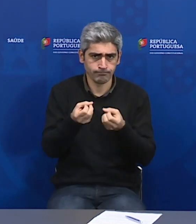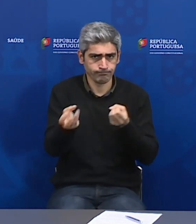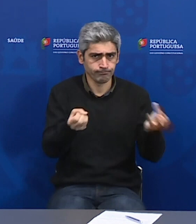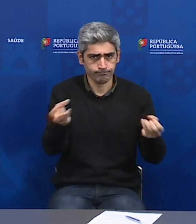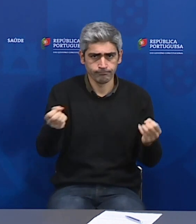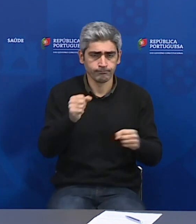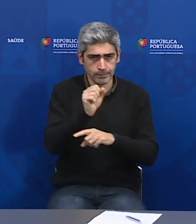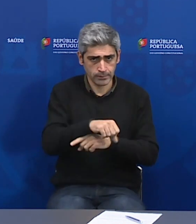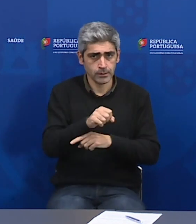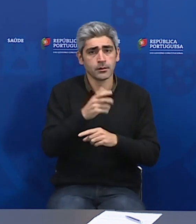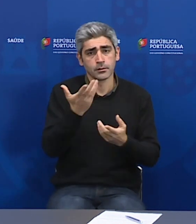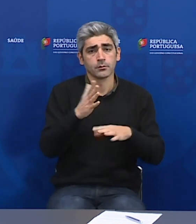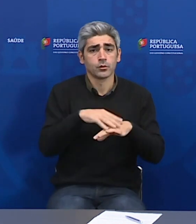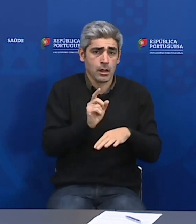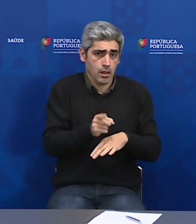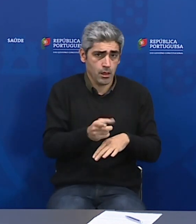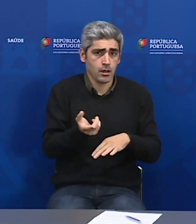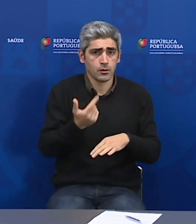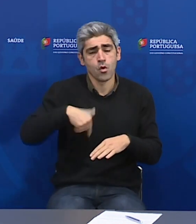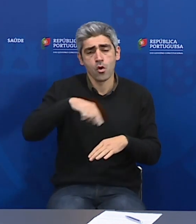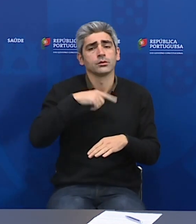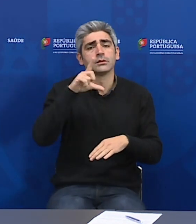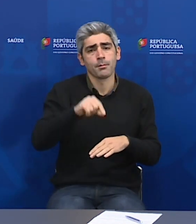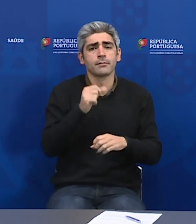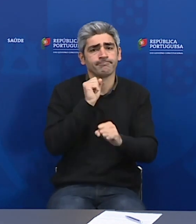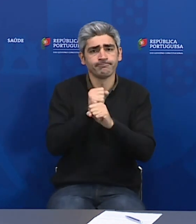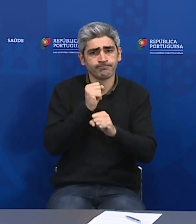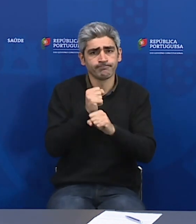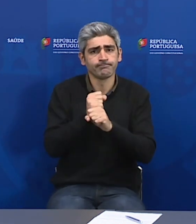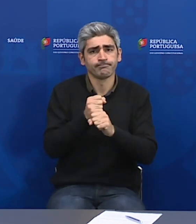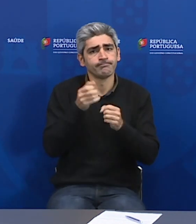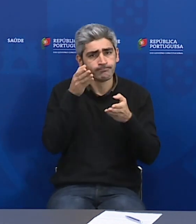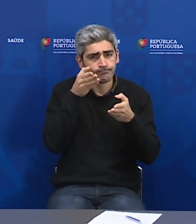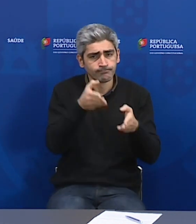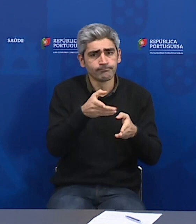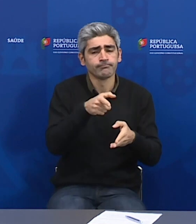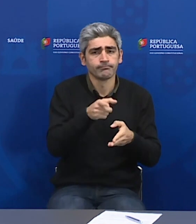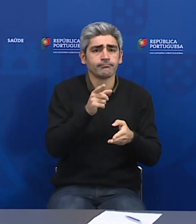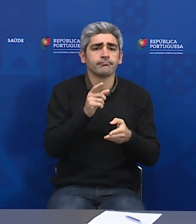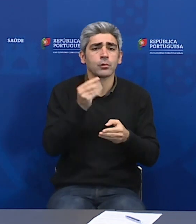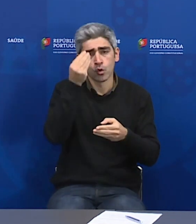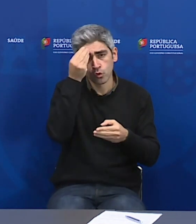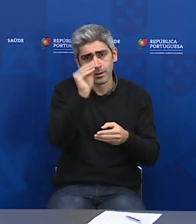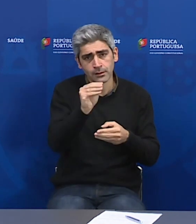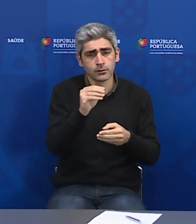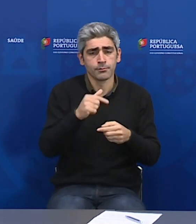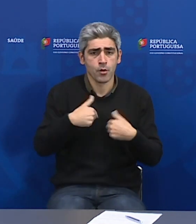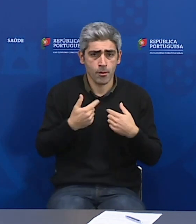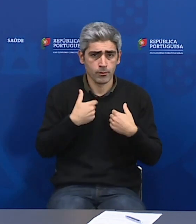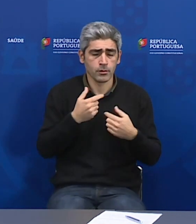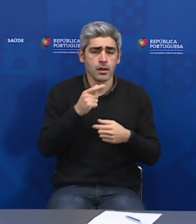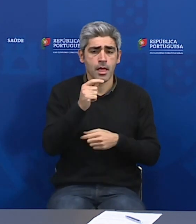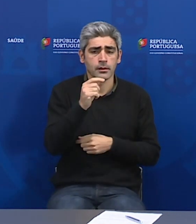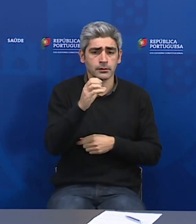proteção individual e, portanto, estamos também a trabalhar no fundo de acordo com aquilo que são as recomendações da própria